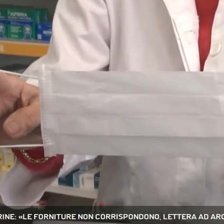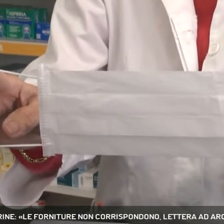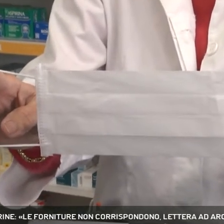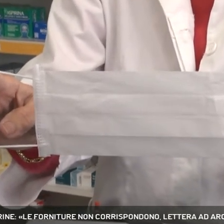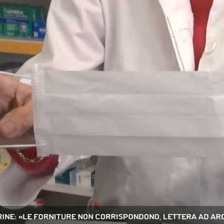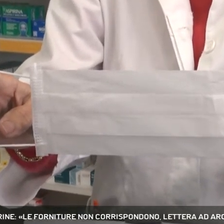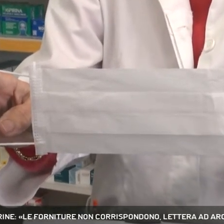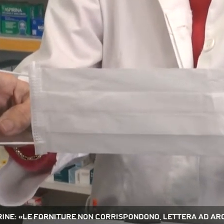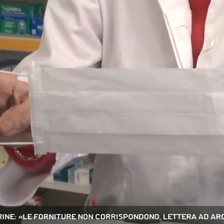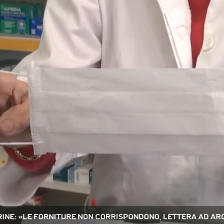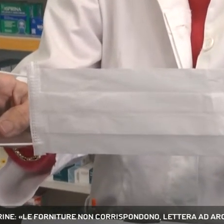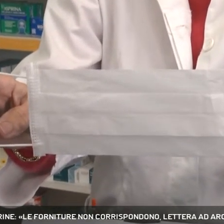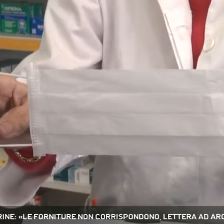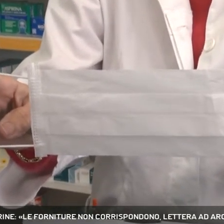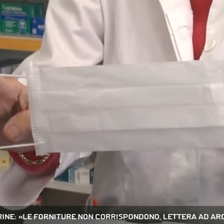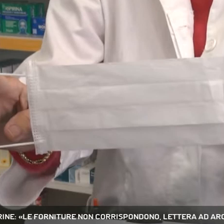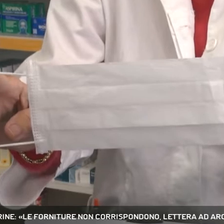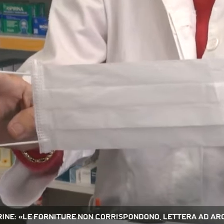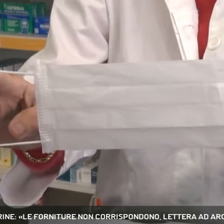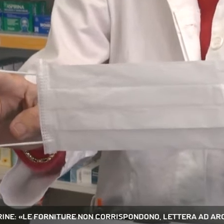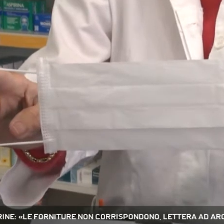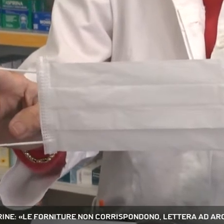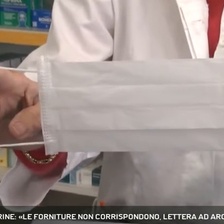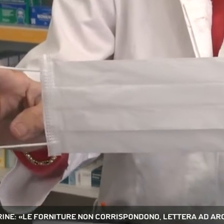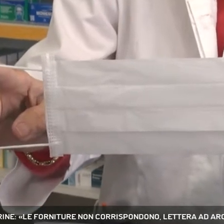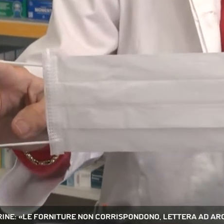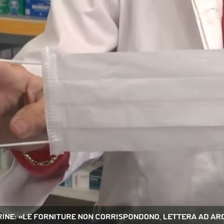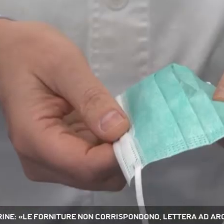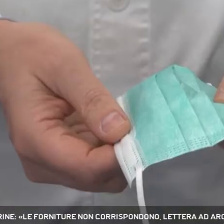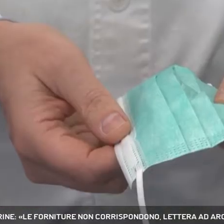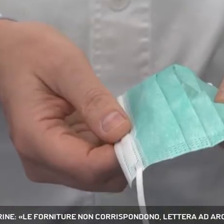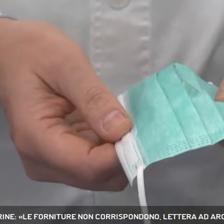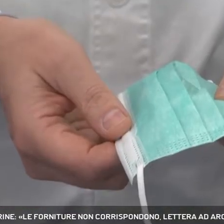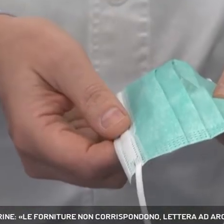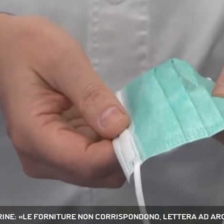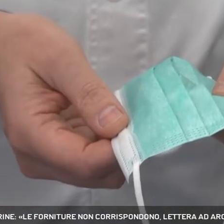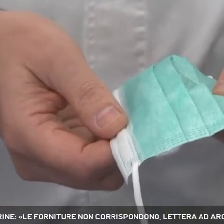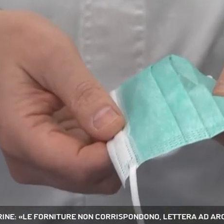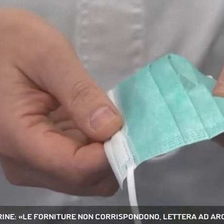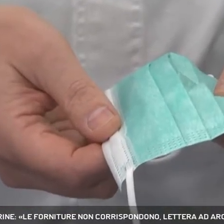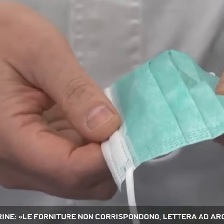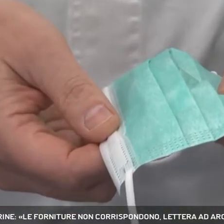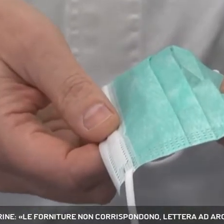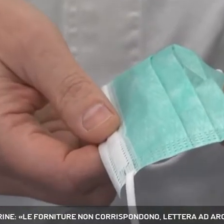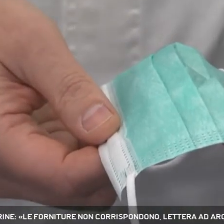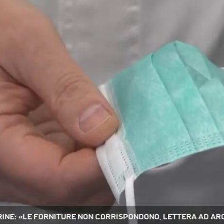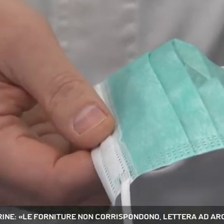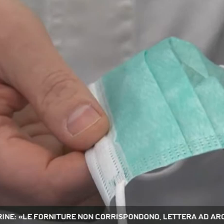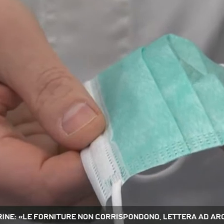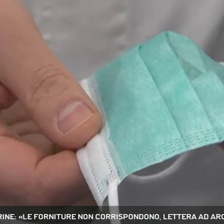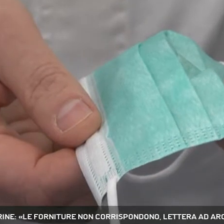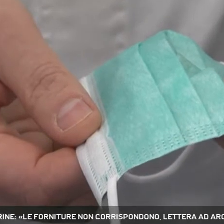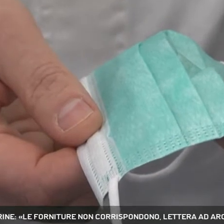sostanziali tra il numero di mascherine fornite al Veneto dichiarate nel sito del Governo e quello delle effettive quantità